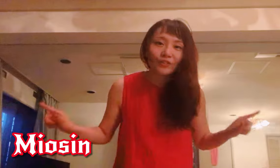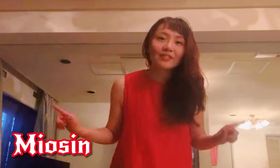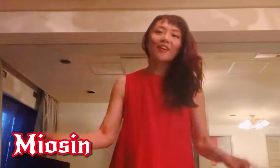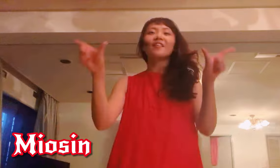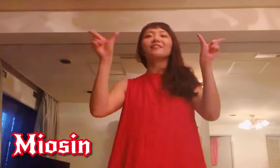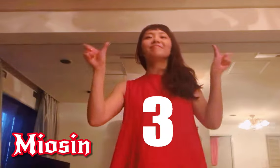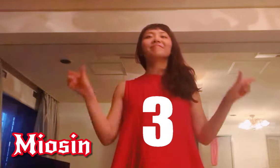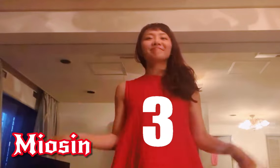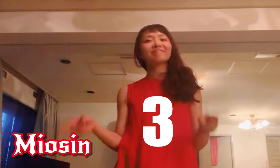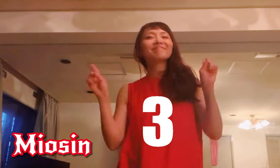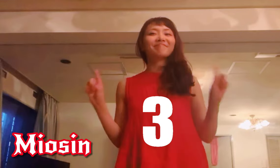No, no, no